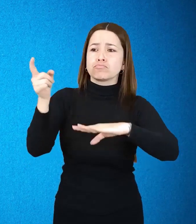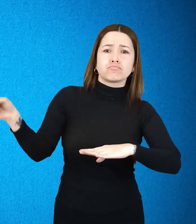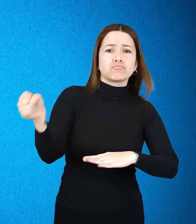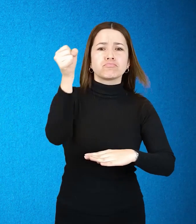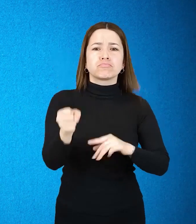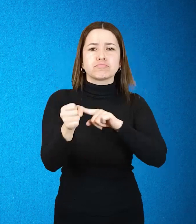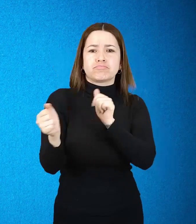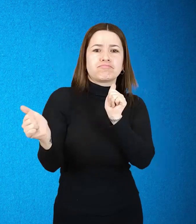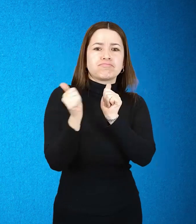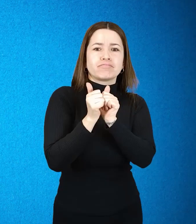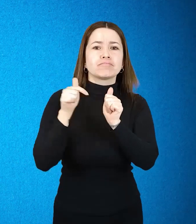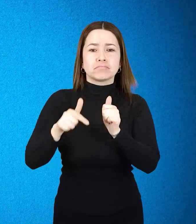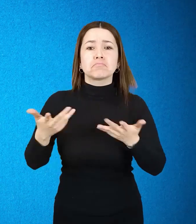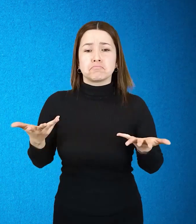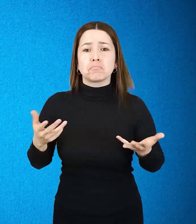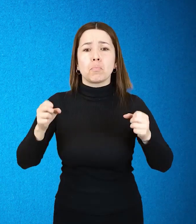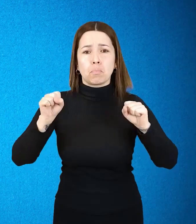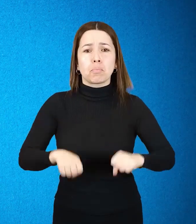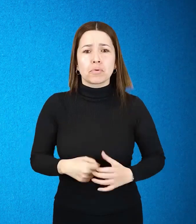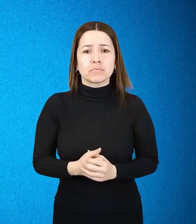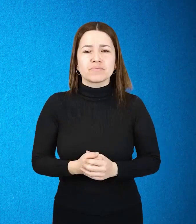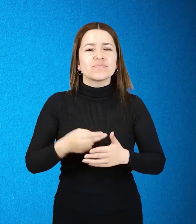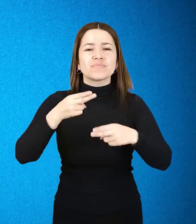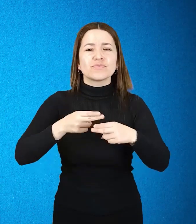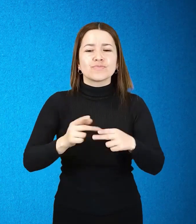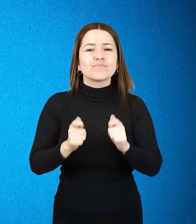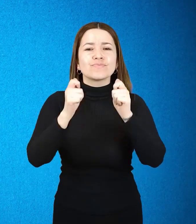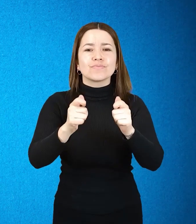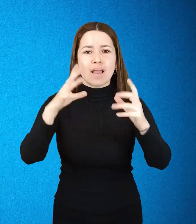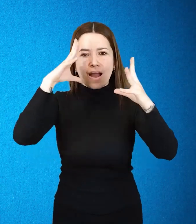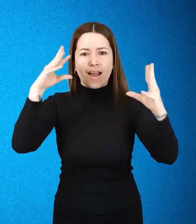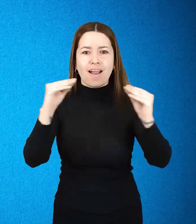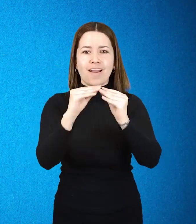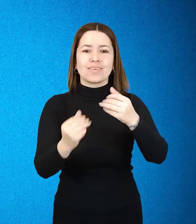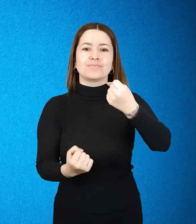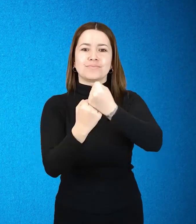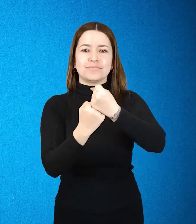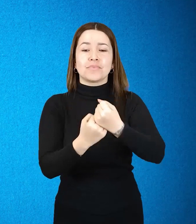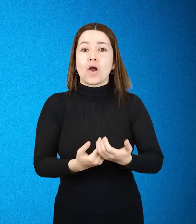familiares o pueden ser otras personas. Esto se llama acuerdo de apoyo.